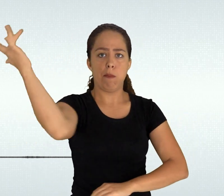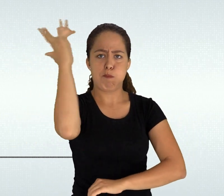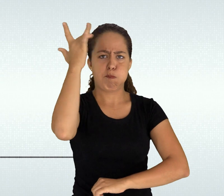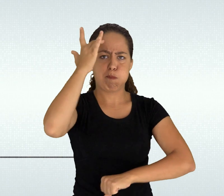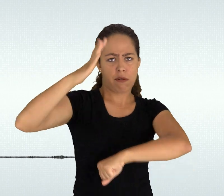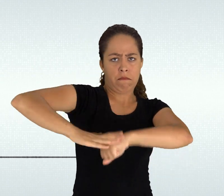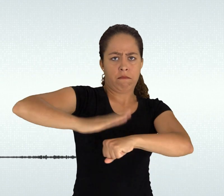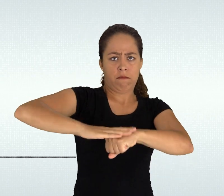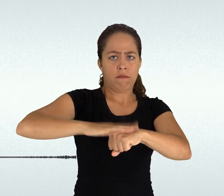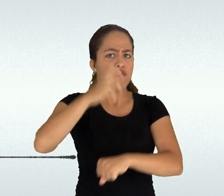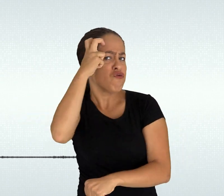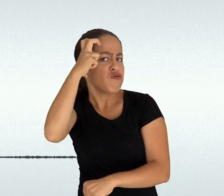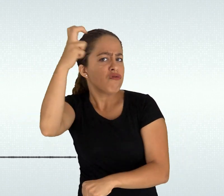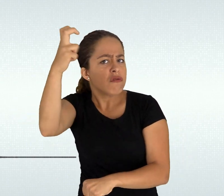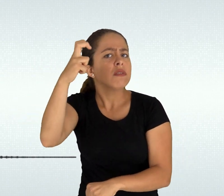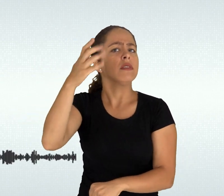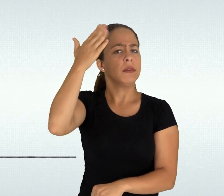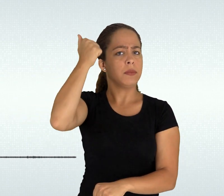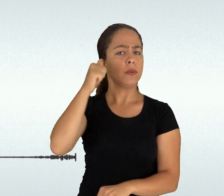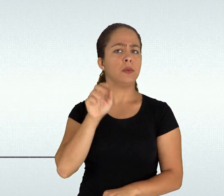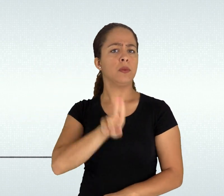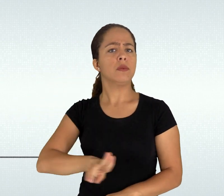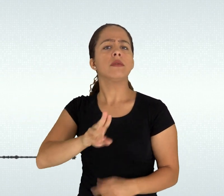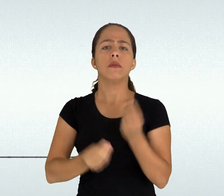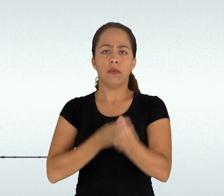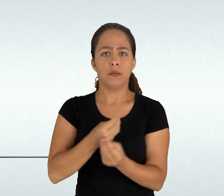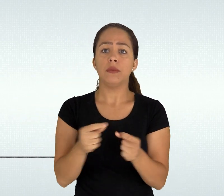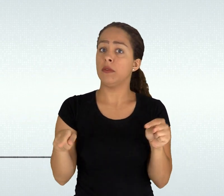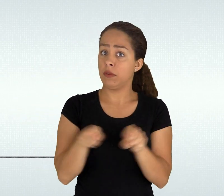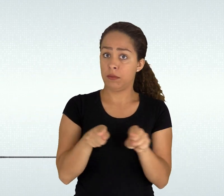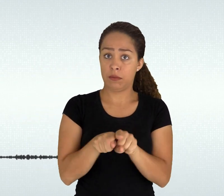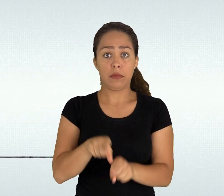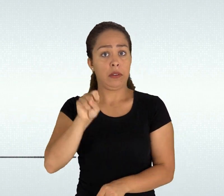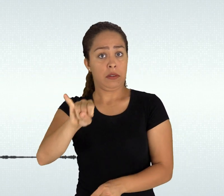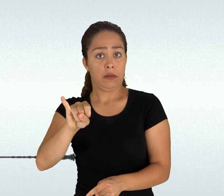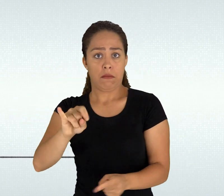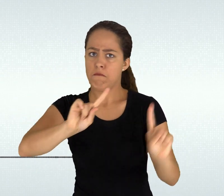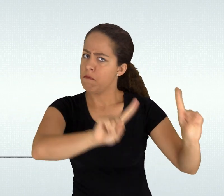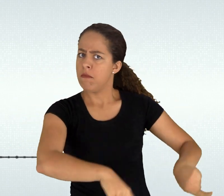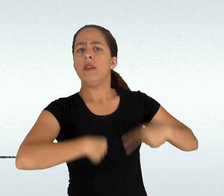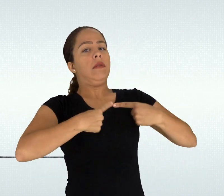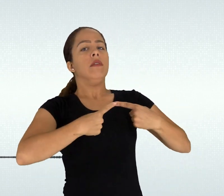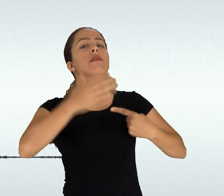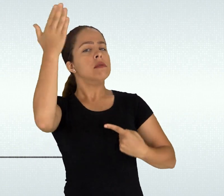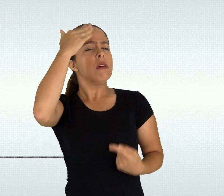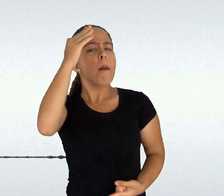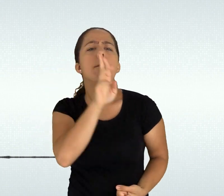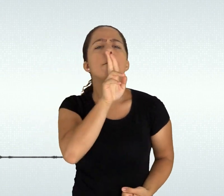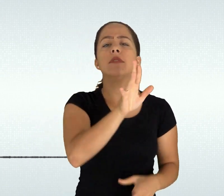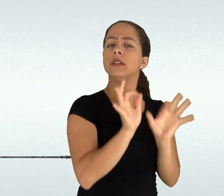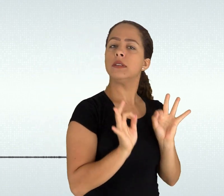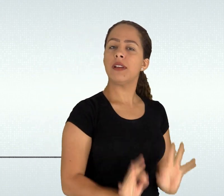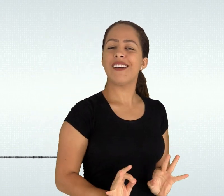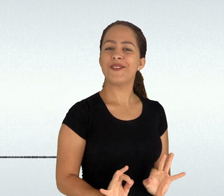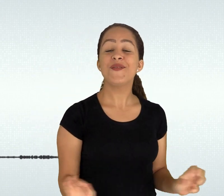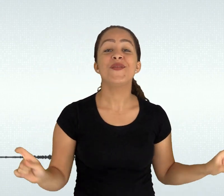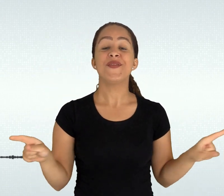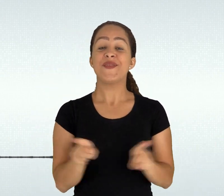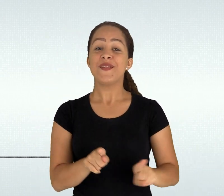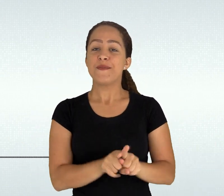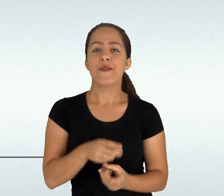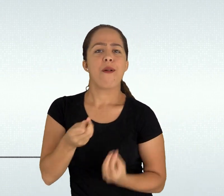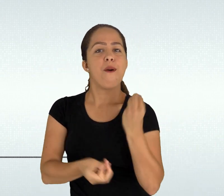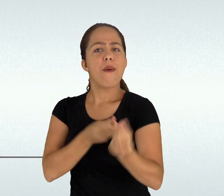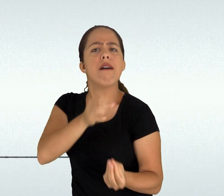social e aos processos produtivos tem demandado profissionais com capacidades mais aguçadas de